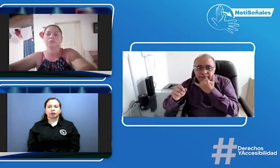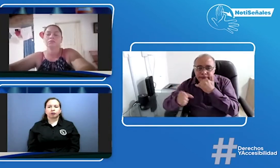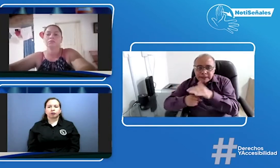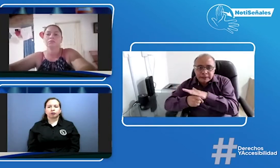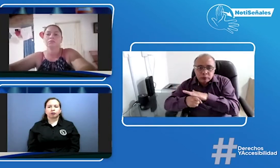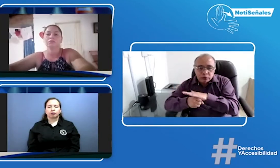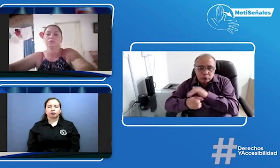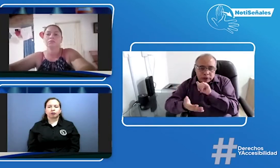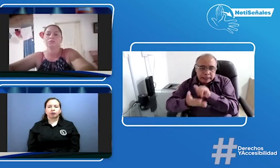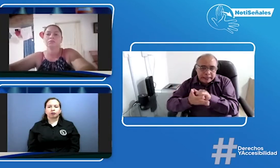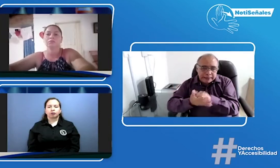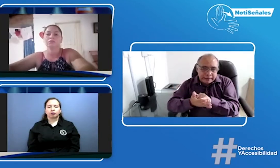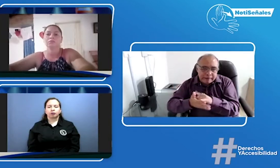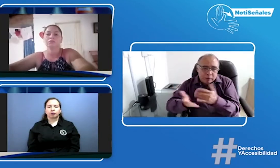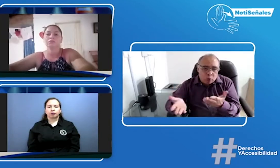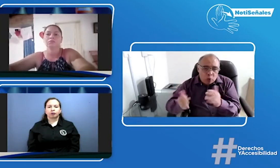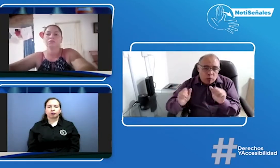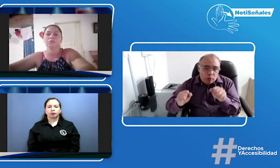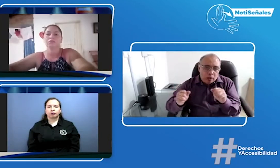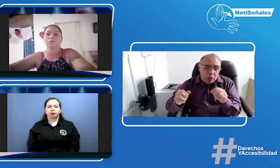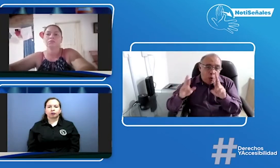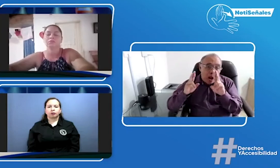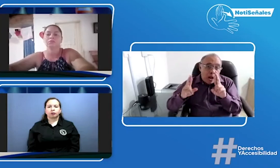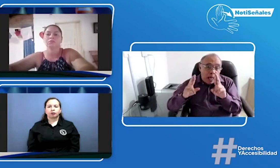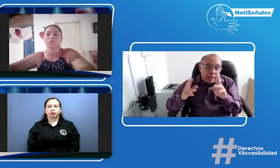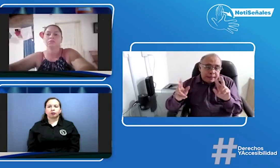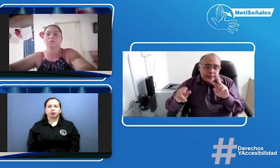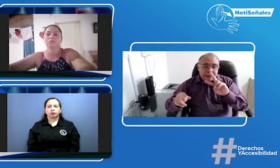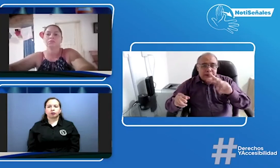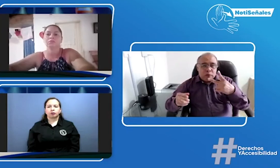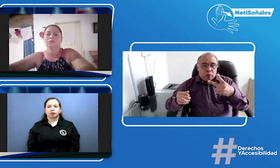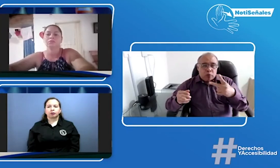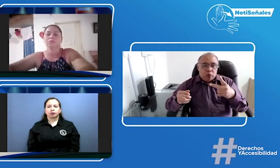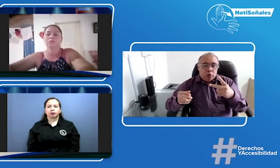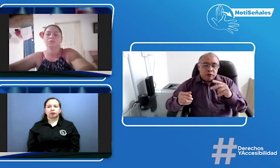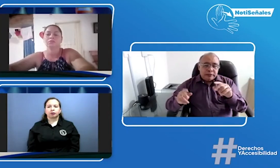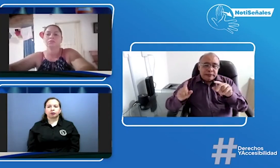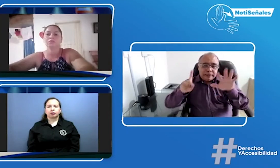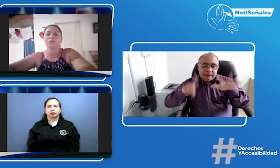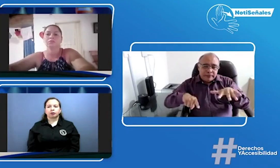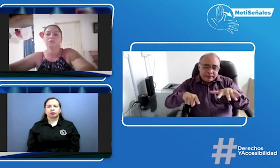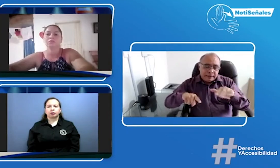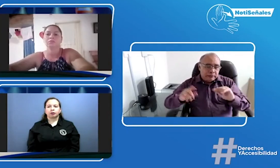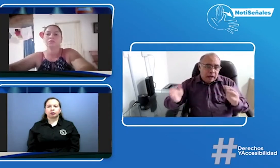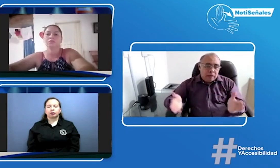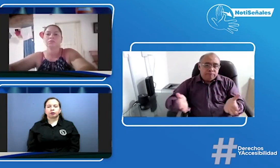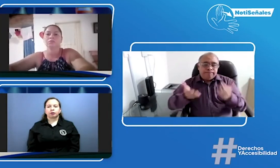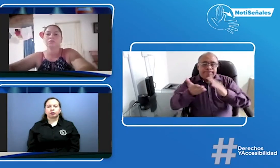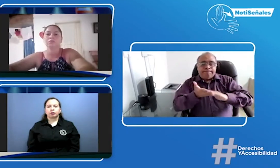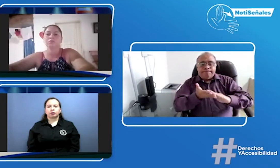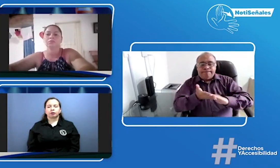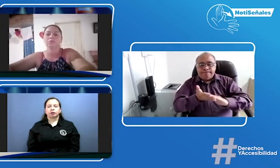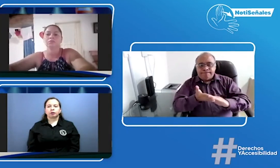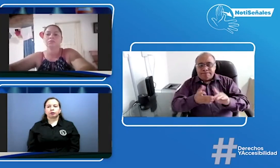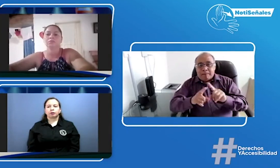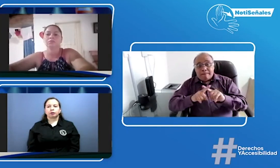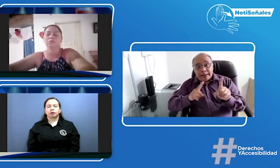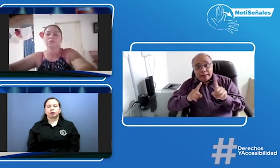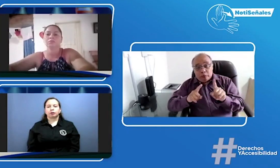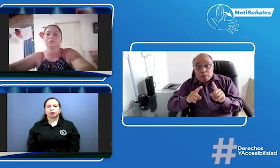proceso y vamos a preguntar con el ministerio de educación con la persona de contacto allá para ver qué puede suceder y qué se puede hacer para